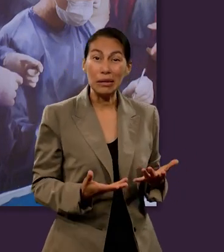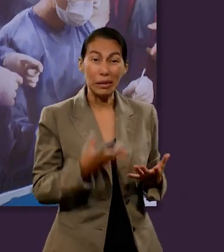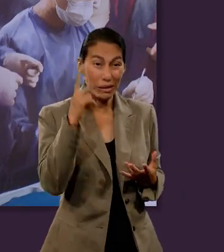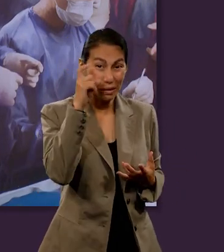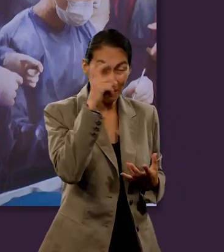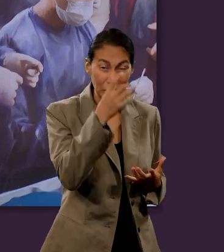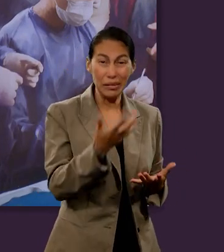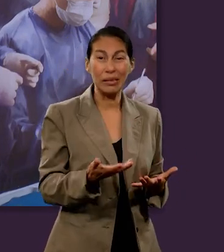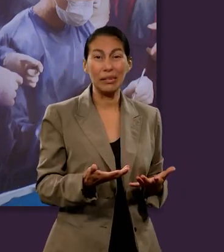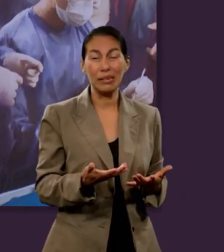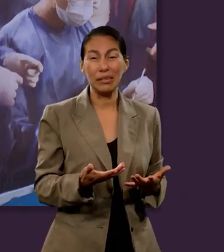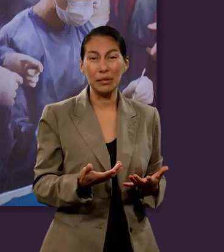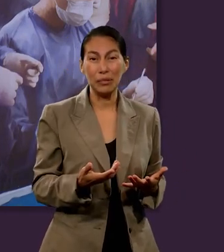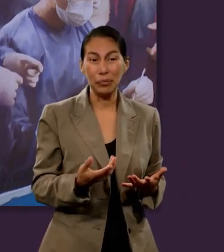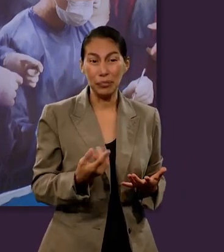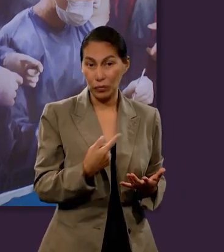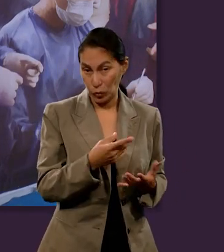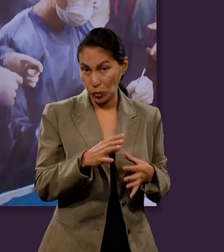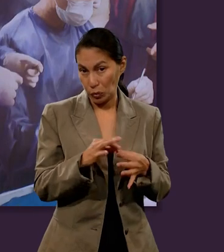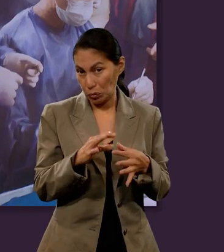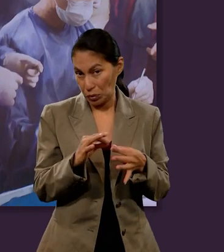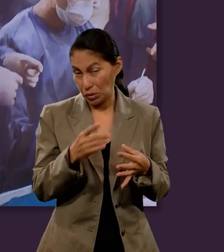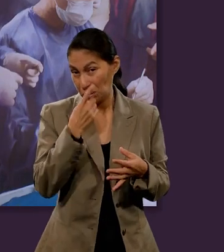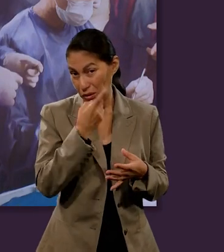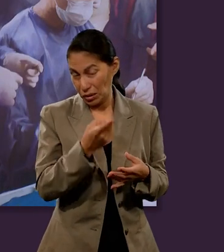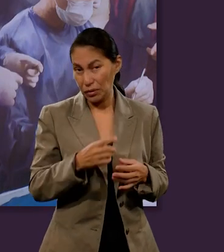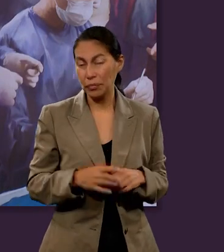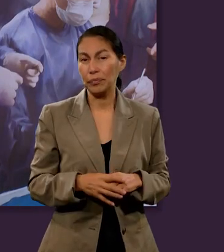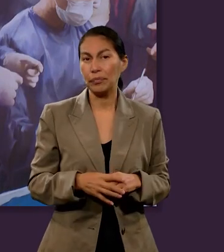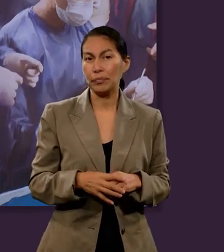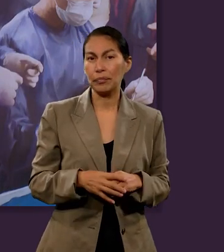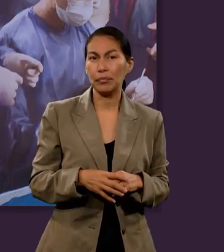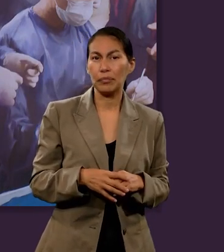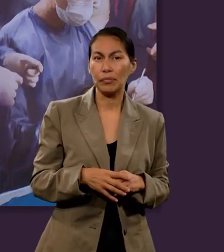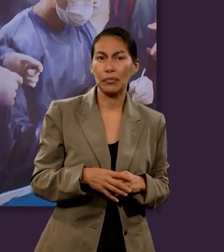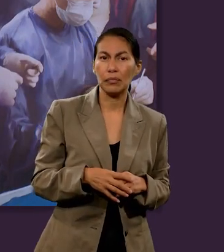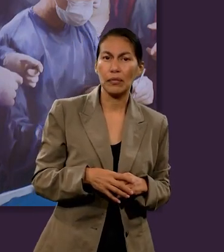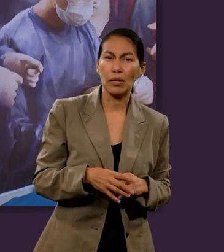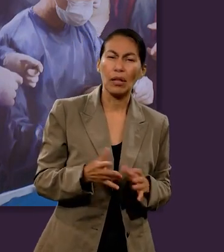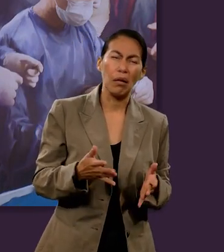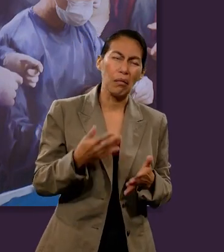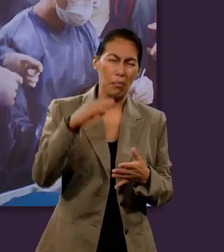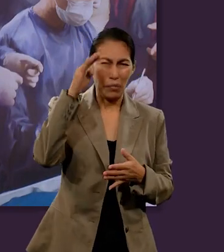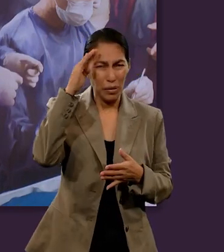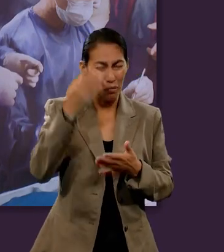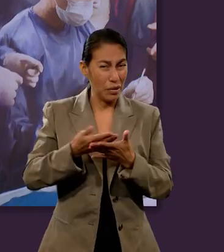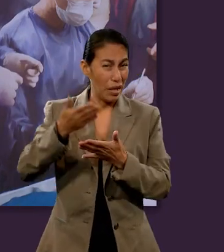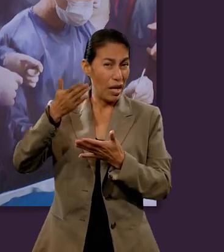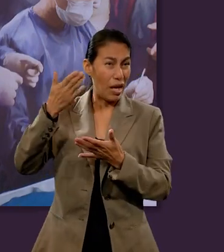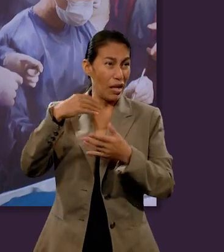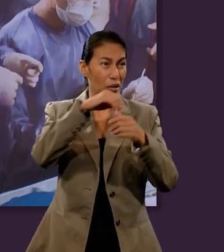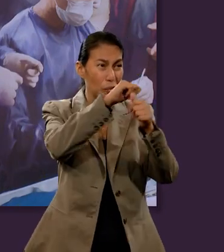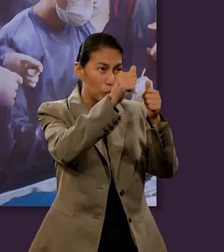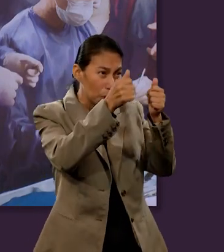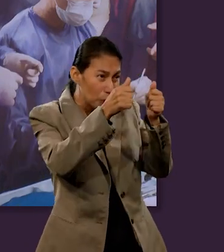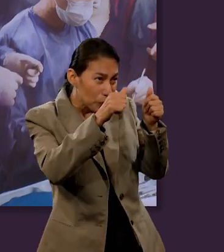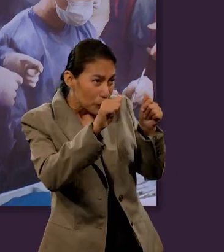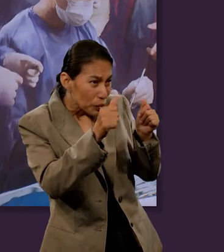todos estos detalles que hemos hablado? Que incluso si nos ponemos a pensar en las obras de arte de hace